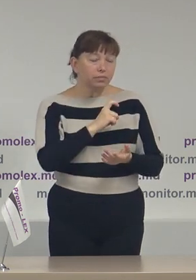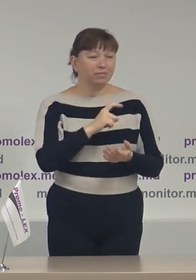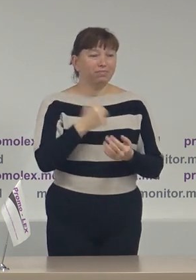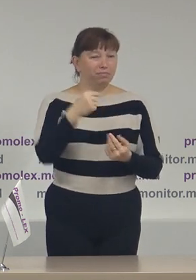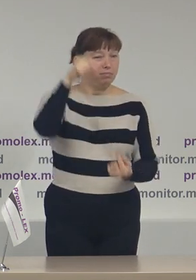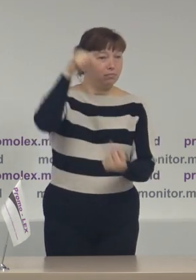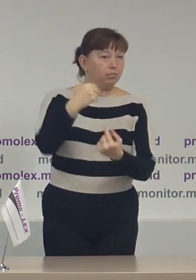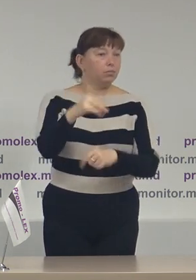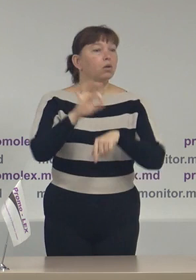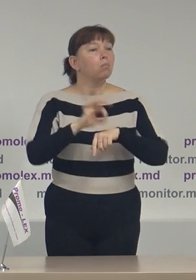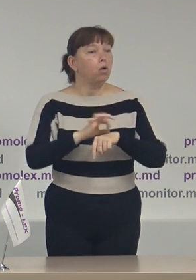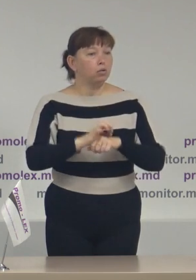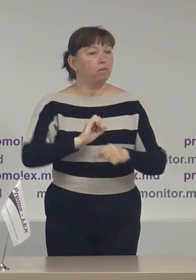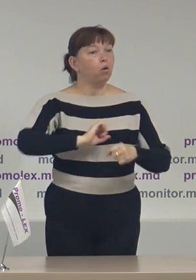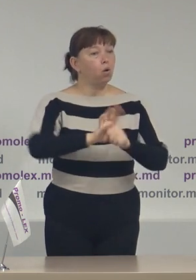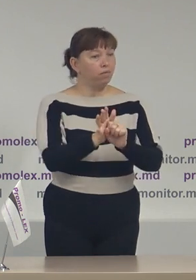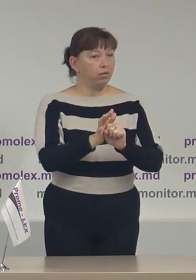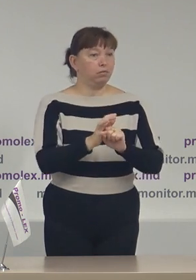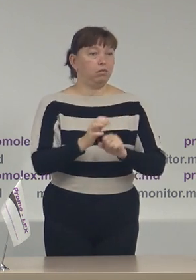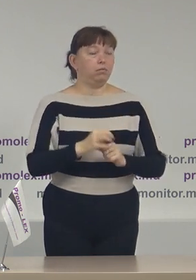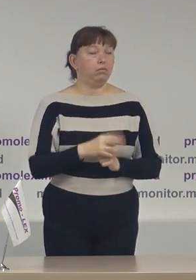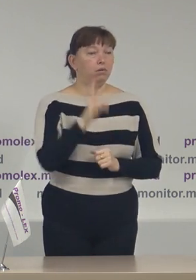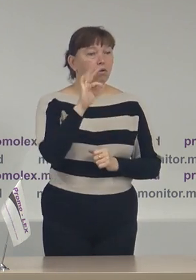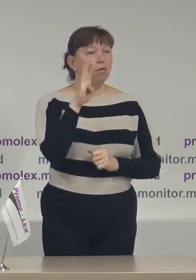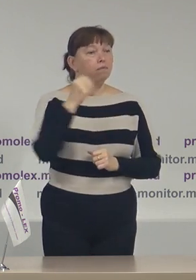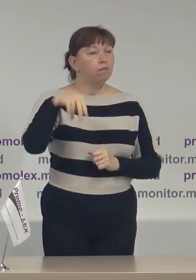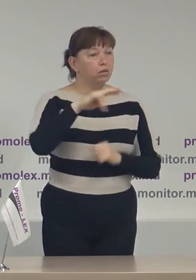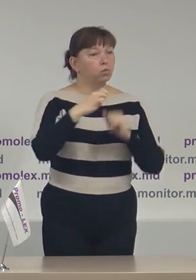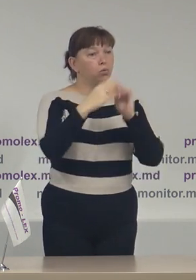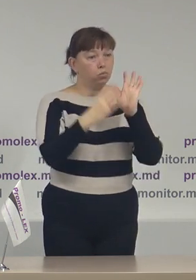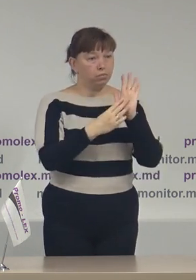caracteristice în bolnavării COVID-19.